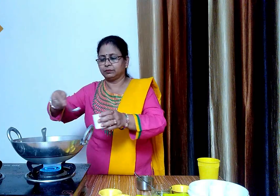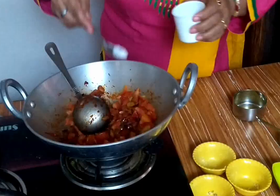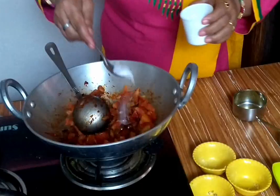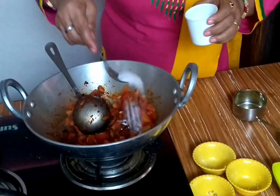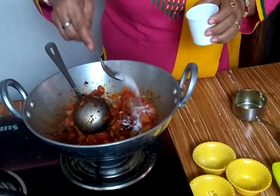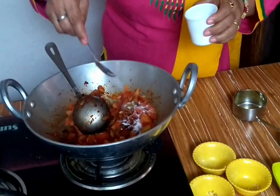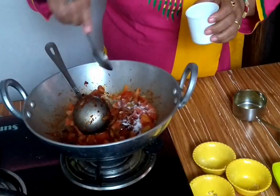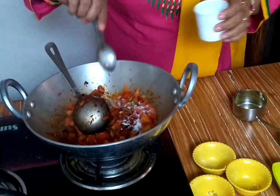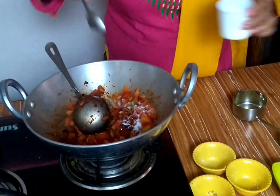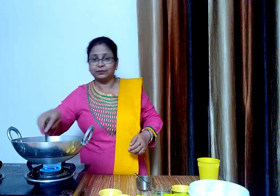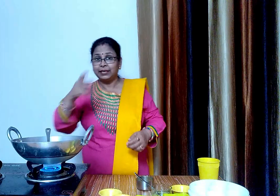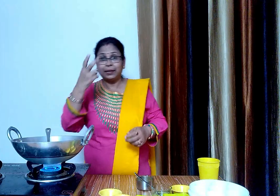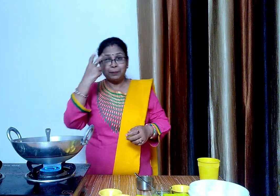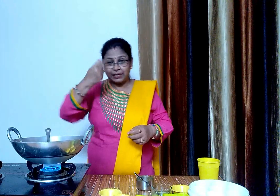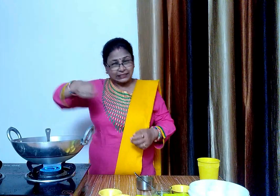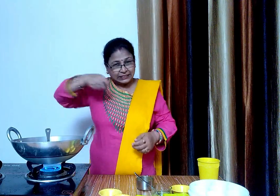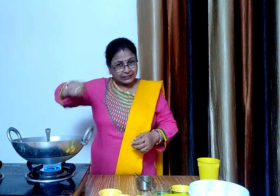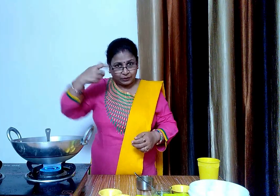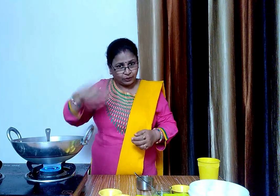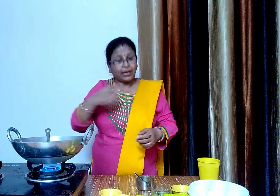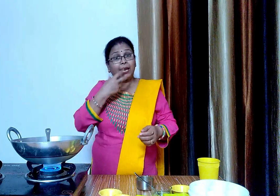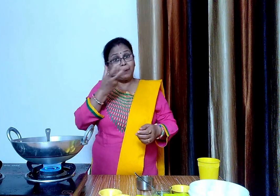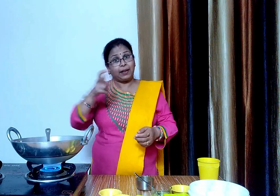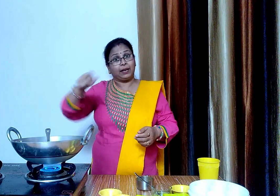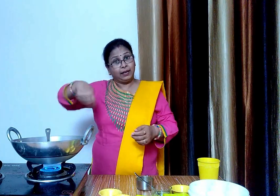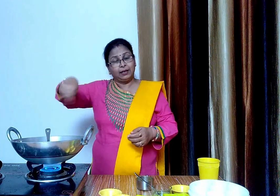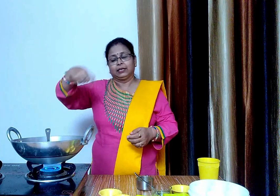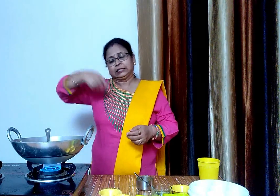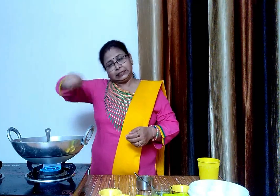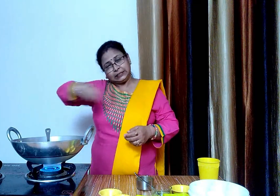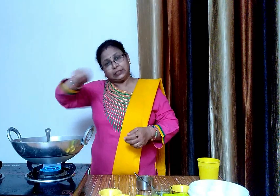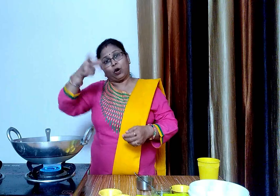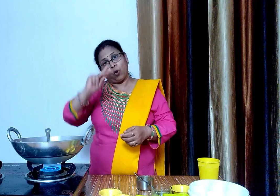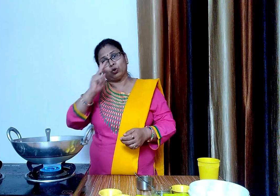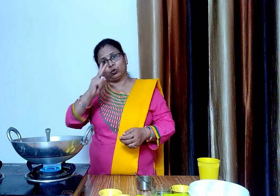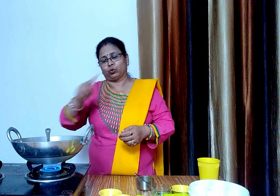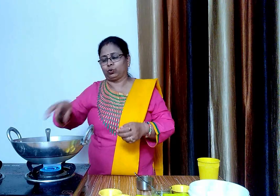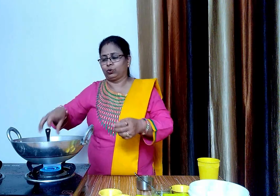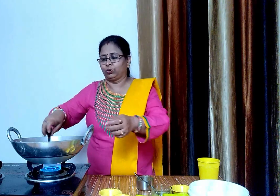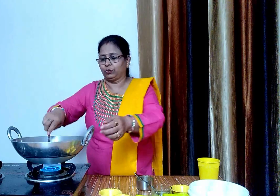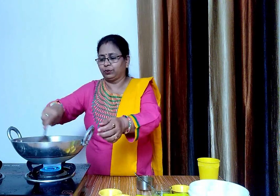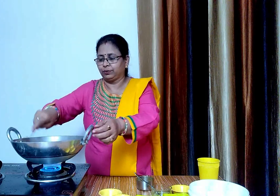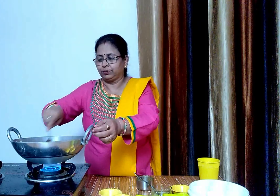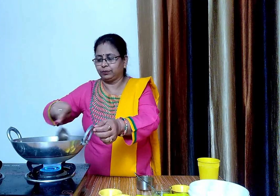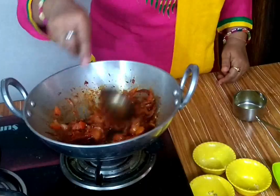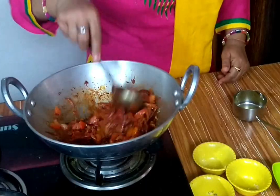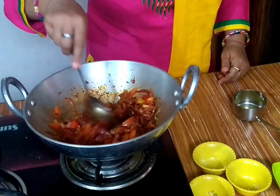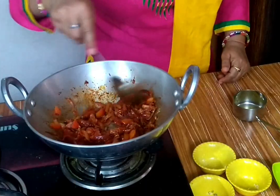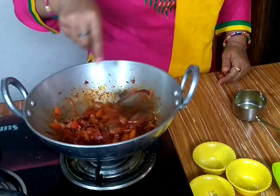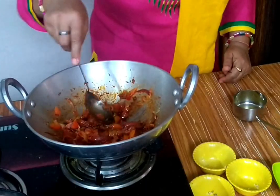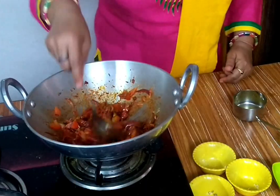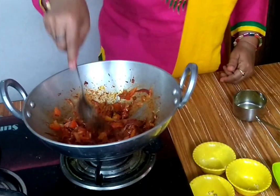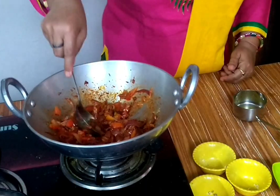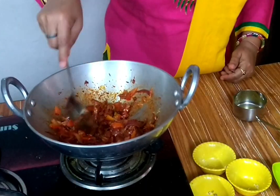थोड़ा कम ही नमक डालेंगे जिस तरीके से हमने प्यास को मेश किया था उसी तरीके से हम टमाटर को भी मेश करेंगे